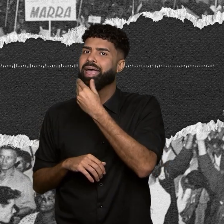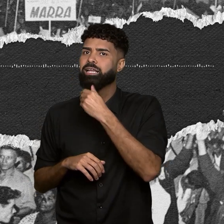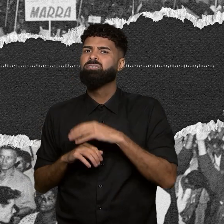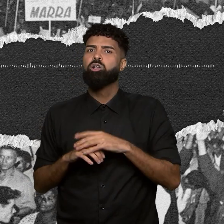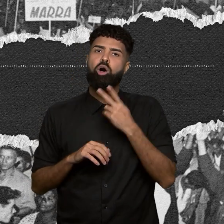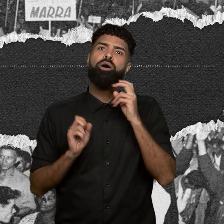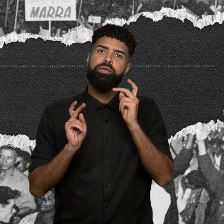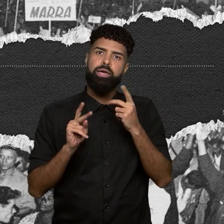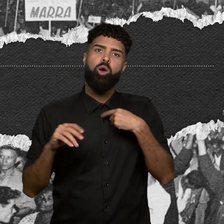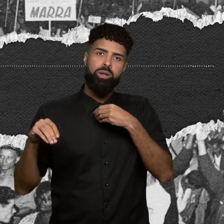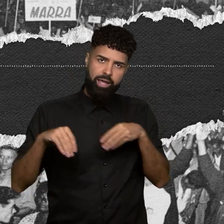mamãe, eu levo.